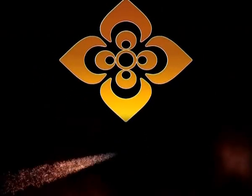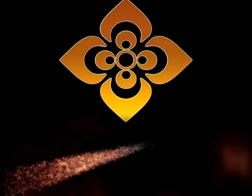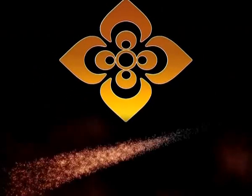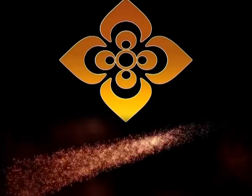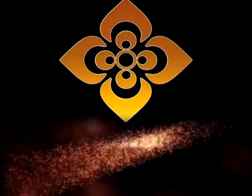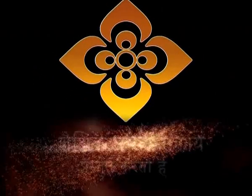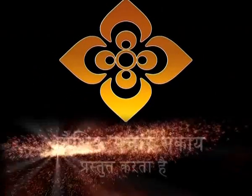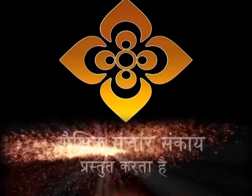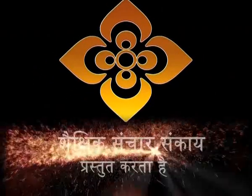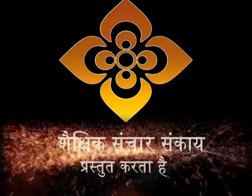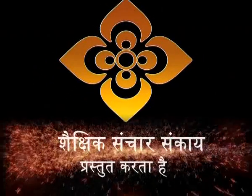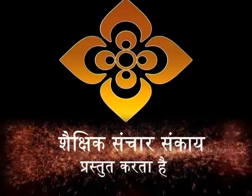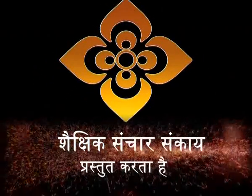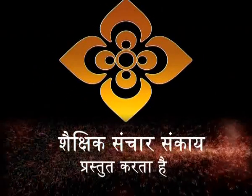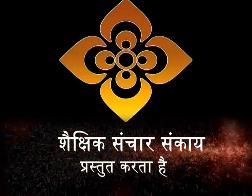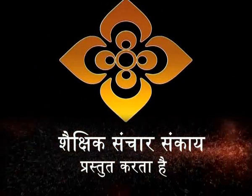INTROMUZIEK